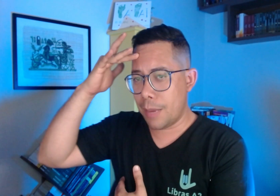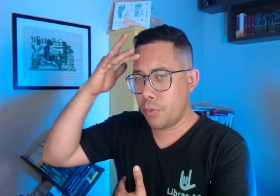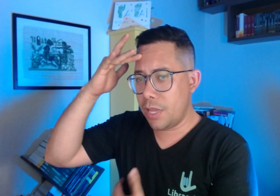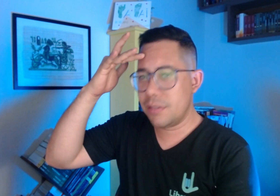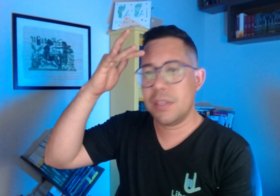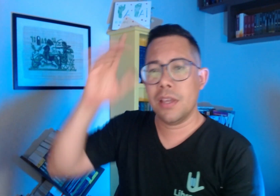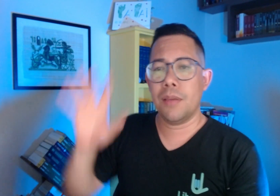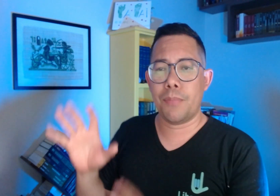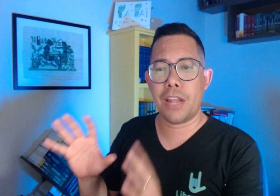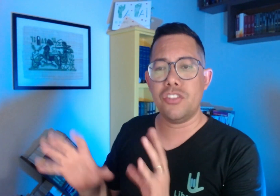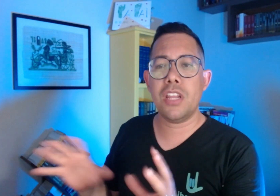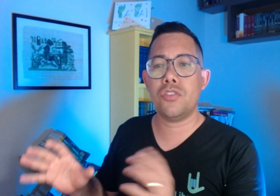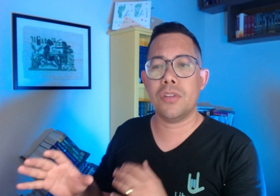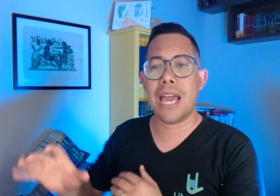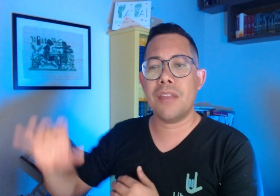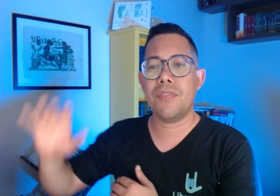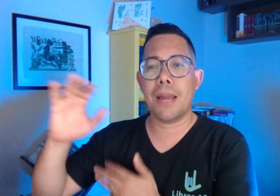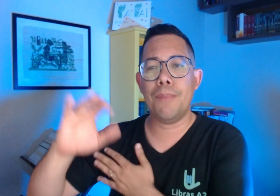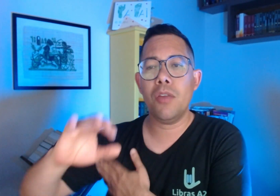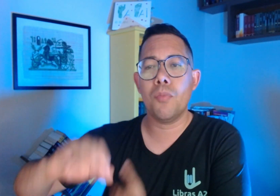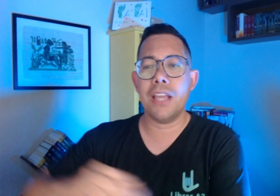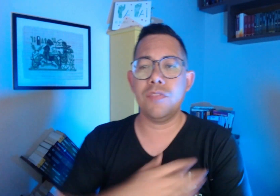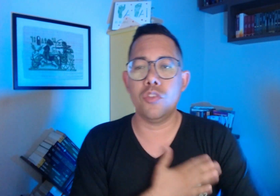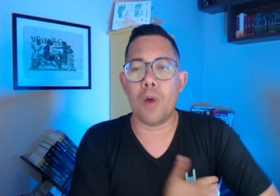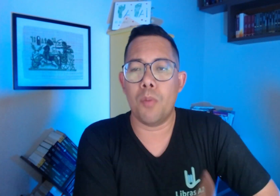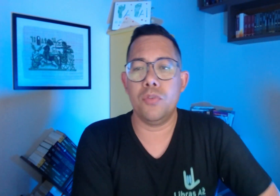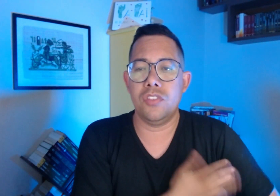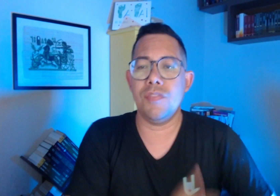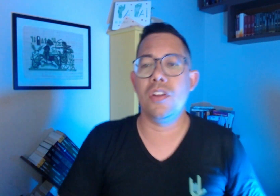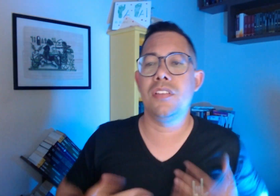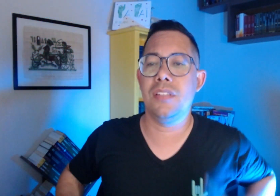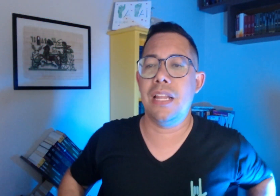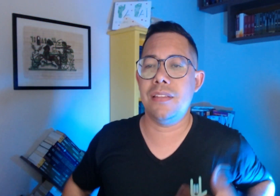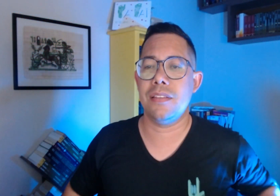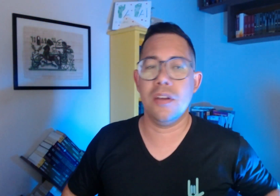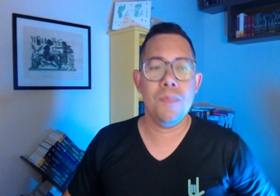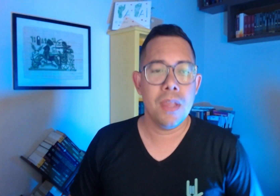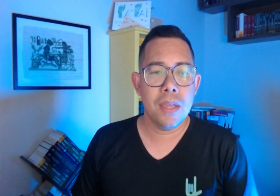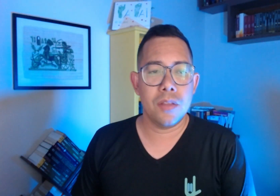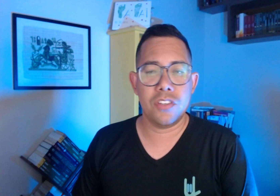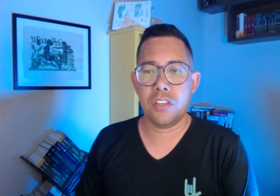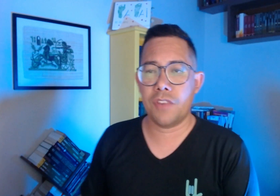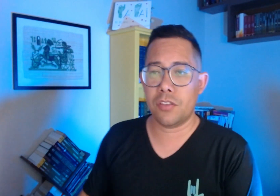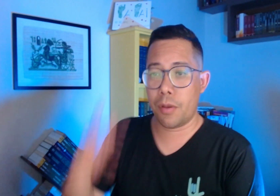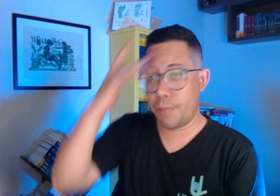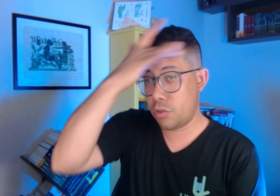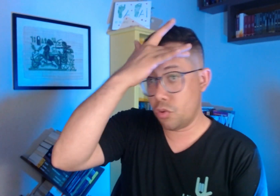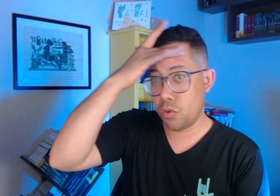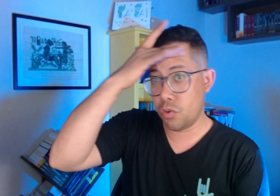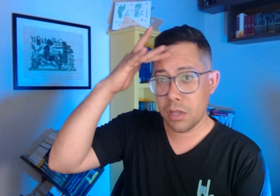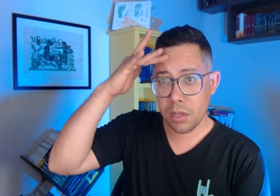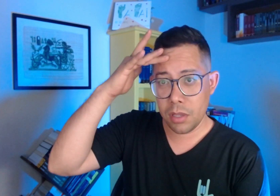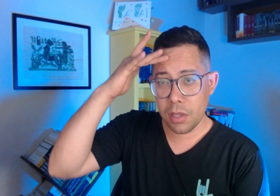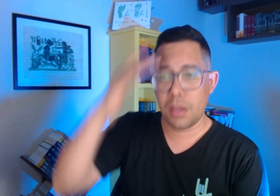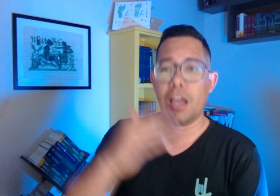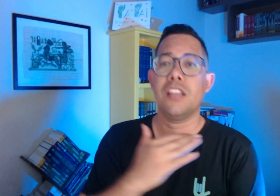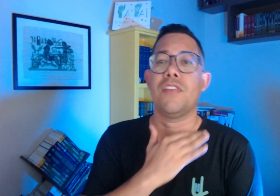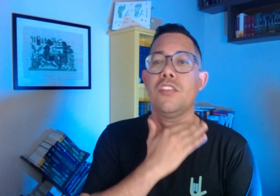por esse, para direcionar e ficar bem o mais visual possível a nossa sinalização. Então, a gente faz, olha, pessoa. Aí você faz